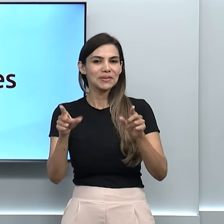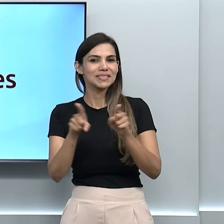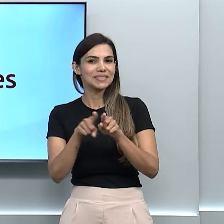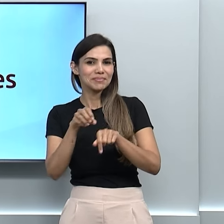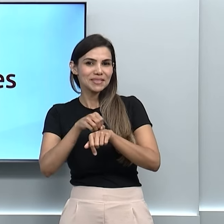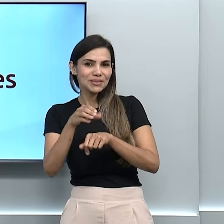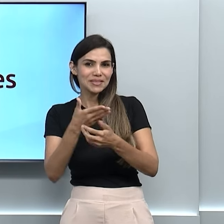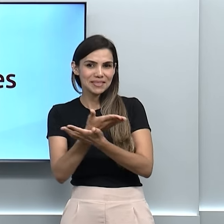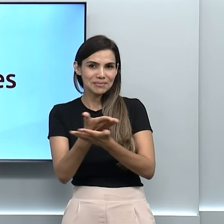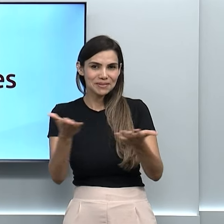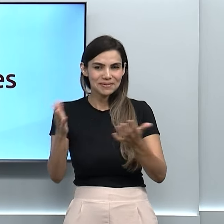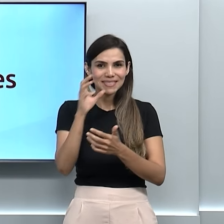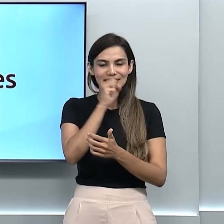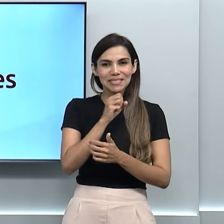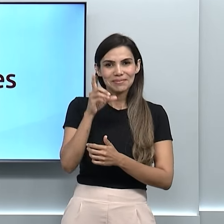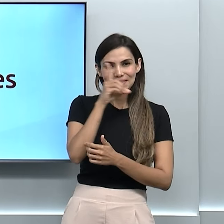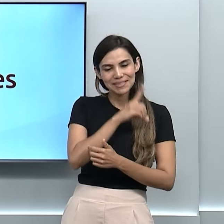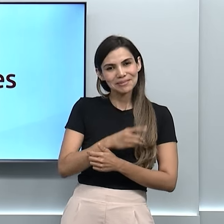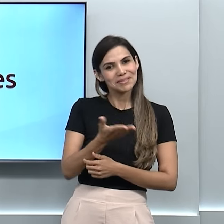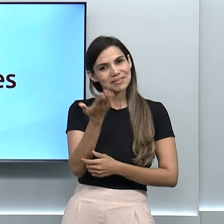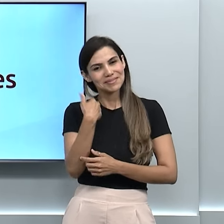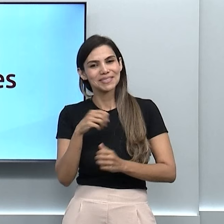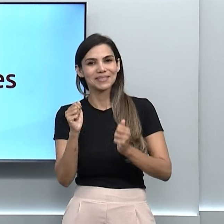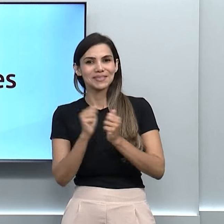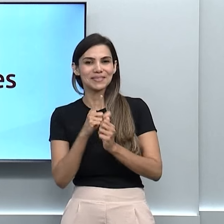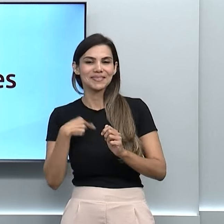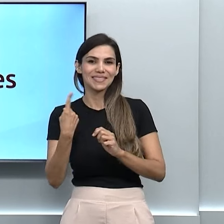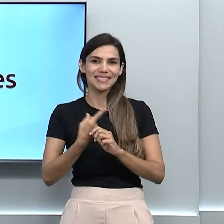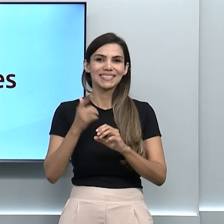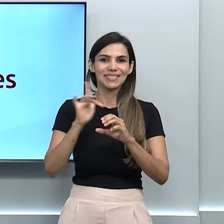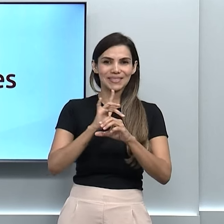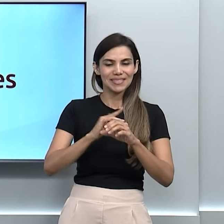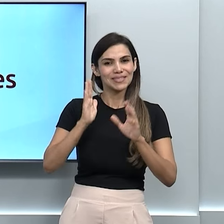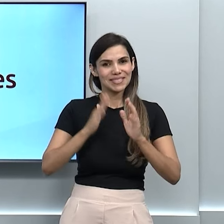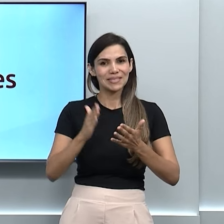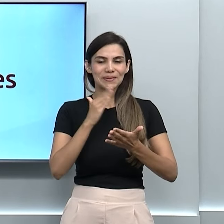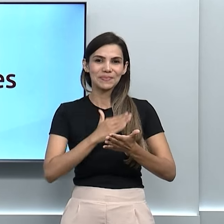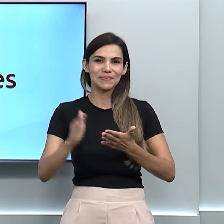para o seu final de semana. Vem com a gente, o programa já está no ar.